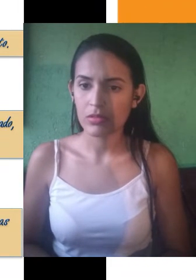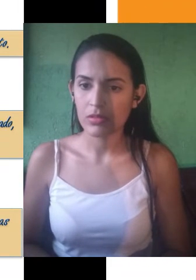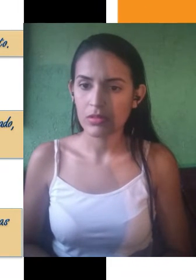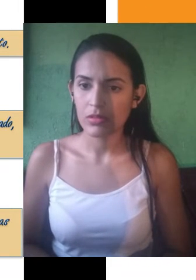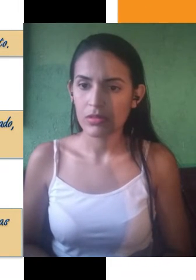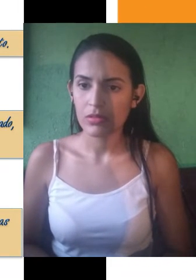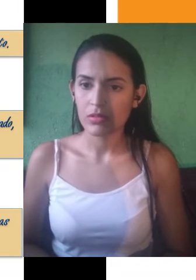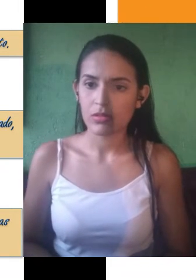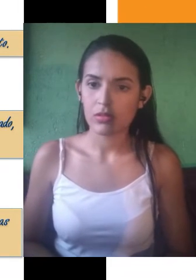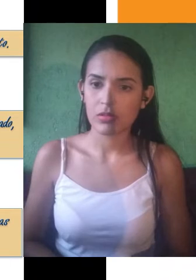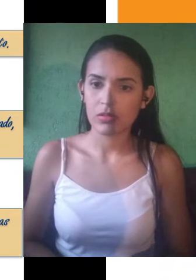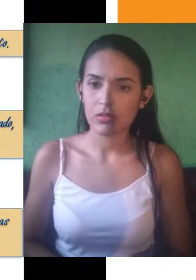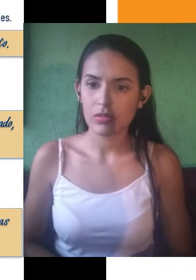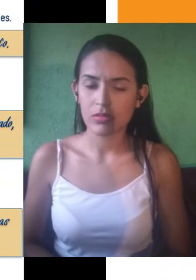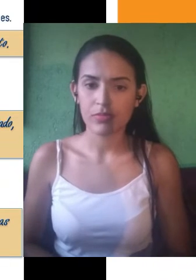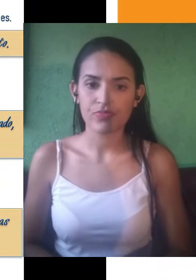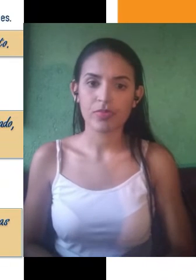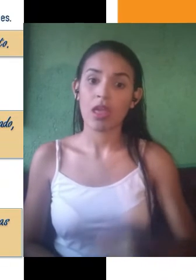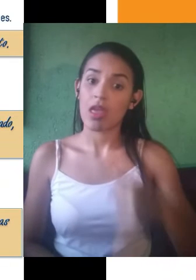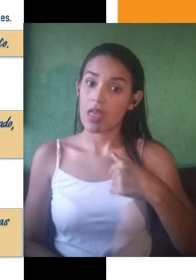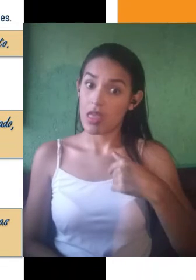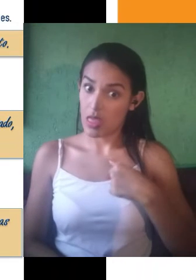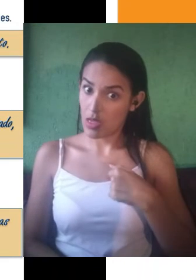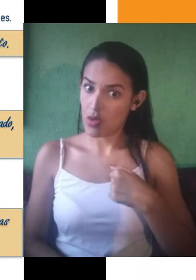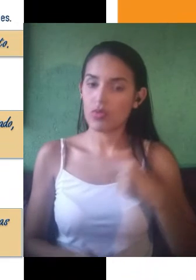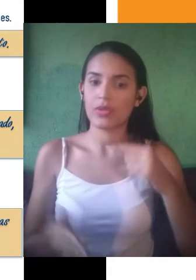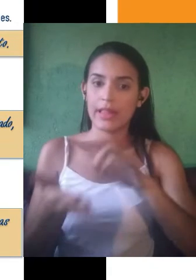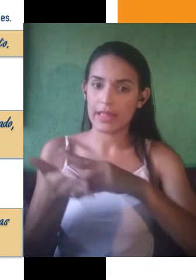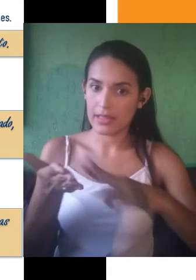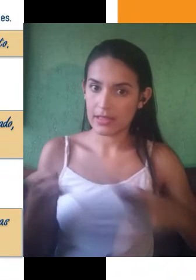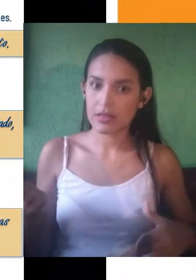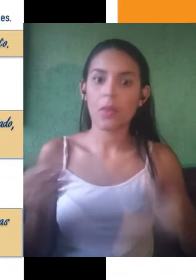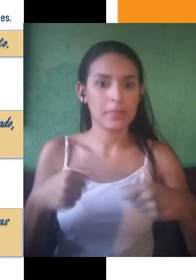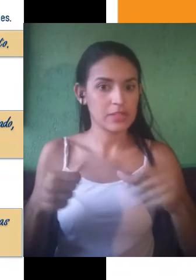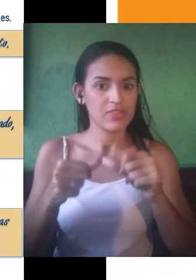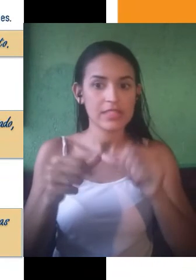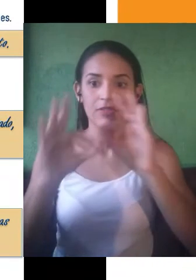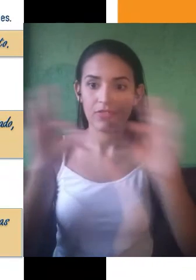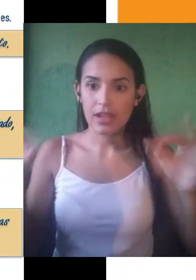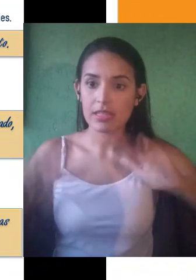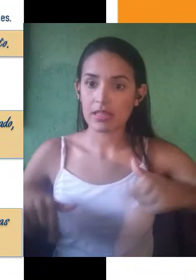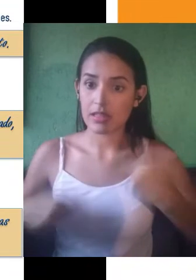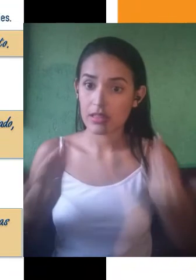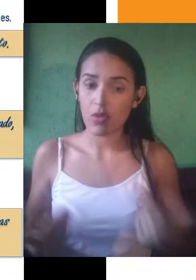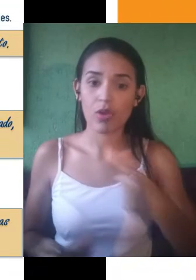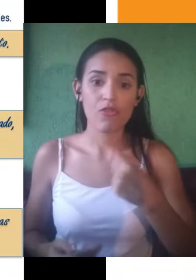planejamento de texto, eu precisaria reescrever essas informações de maneira mais elaborada. Então, eu diria, no início do século